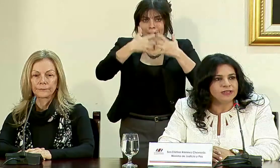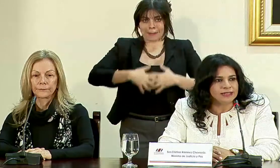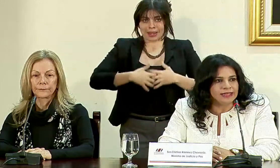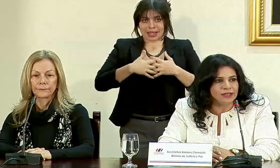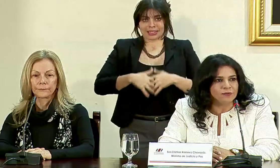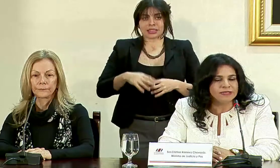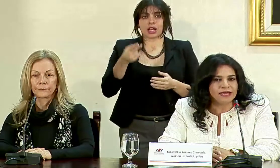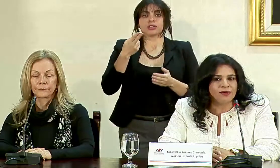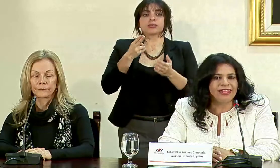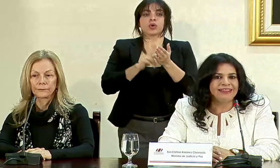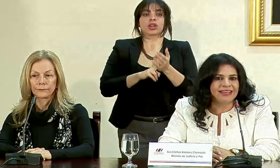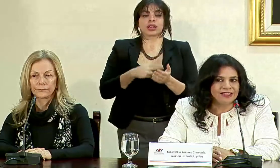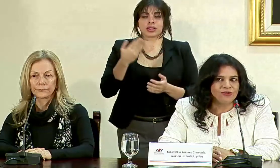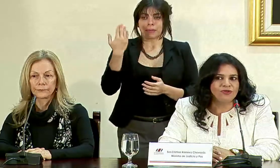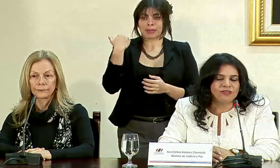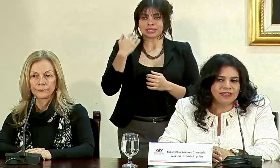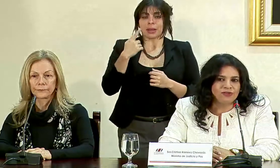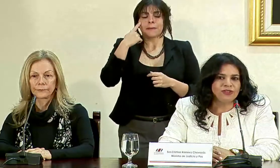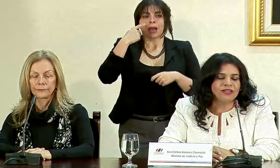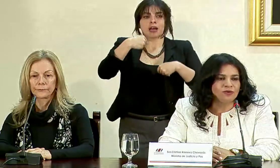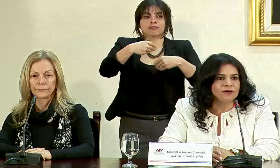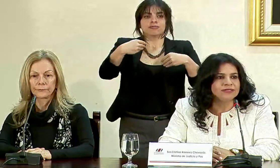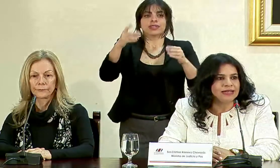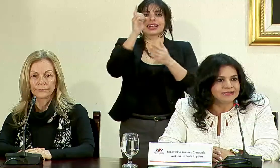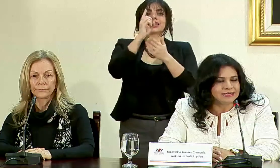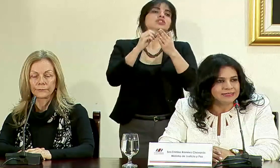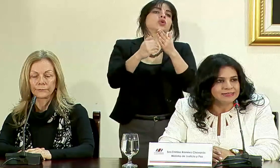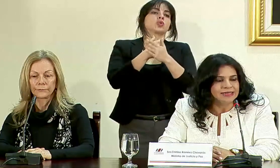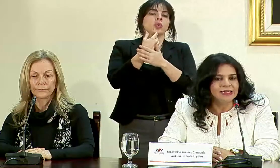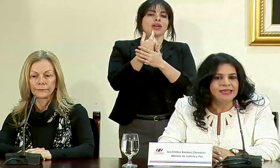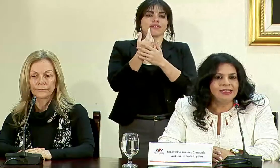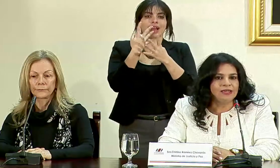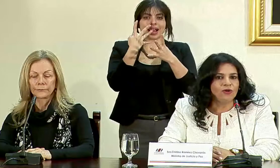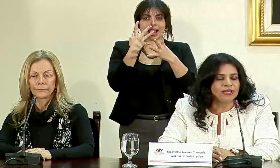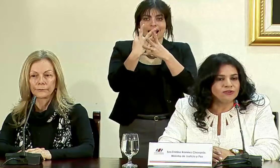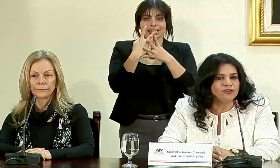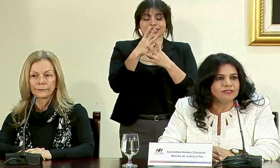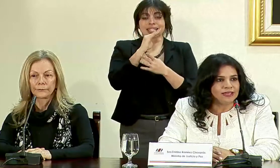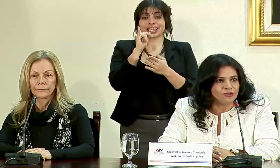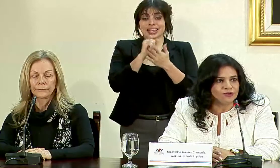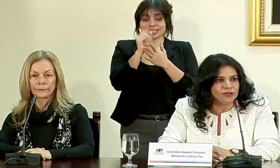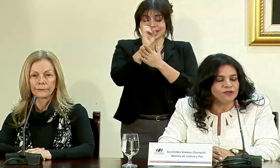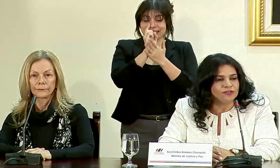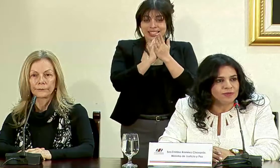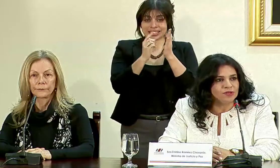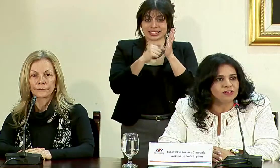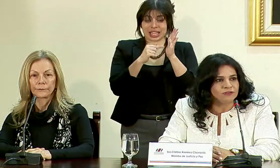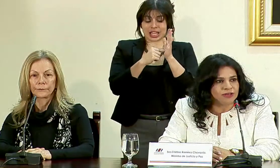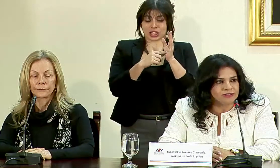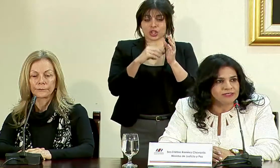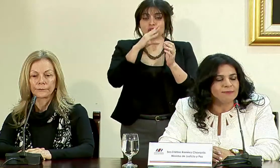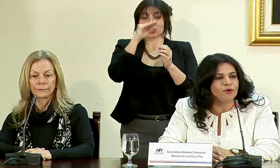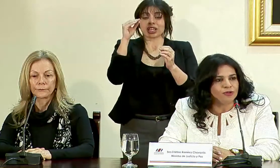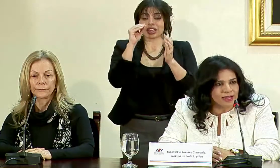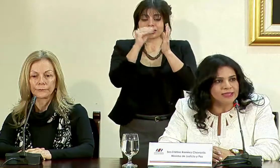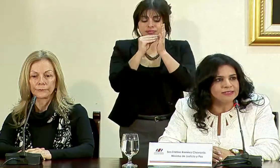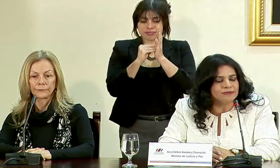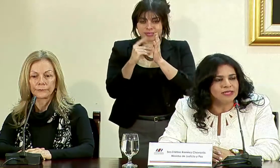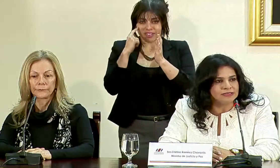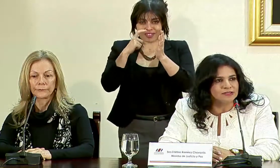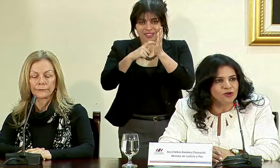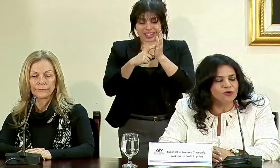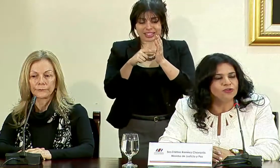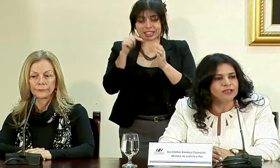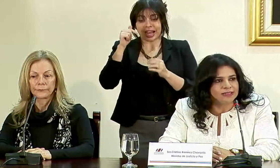que fue contratada el año pasado entregando los diseños de las nuevas cárceles y con esos diseños y los términos de referencia podrá